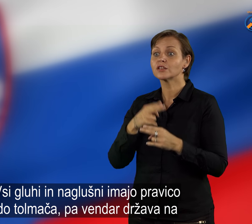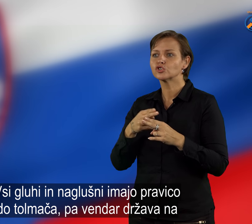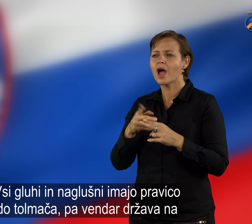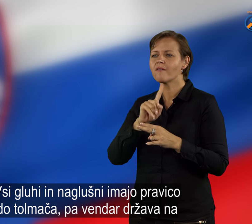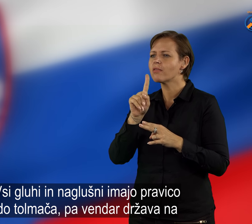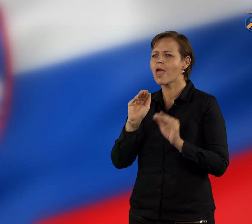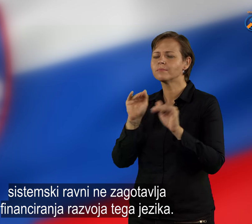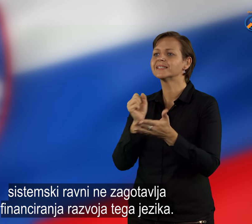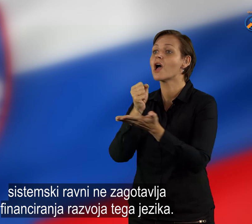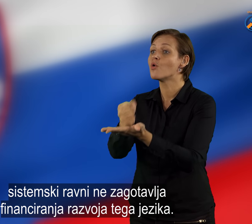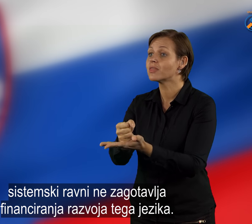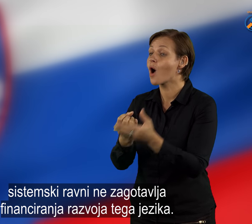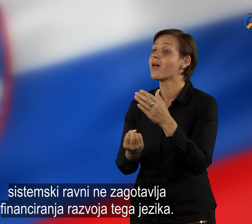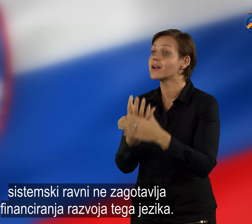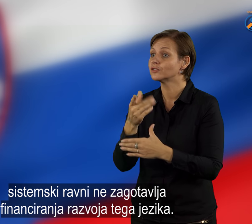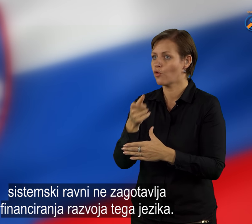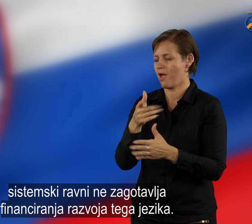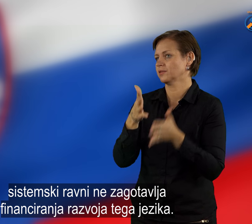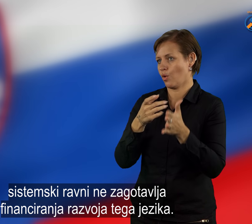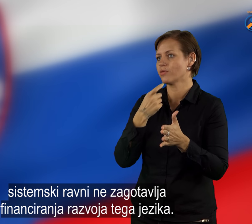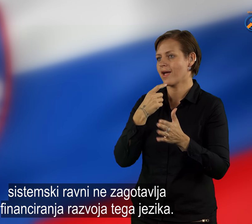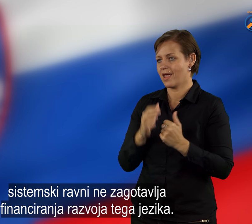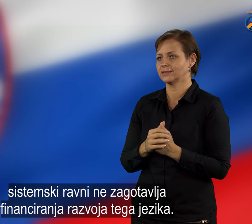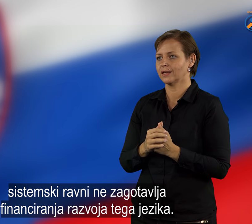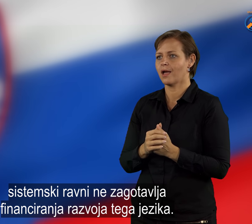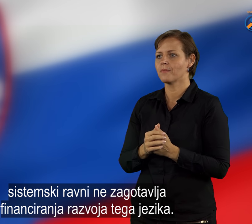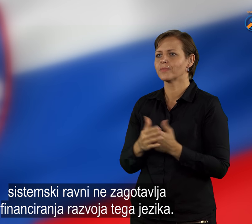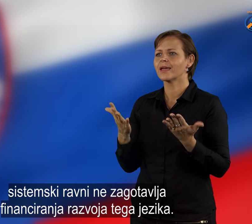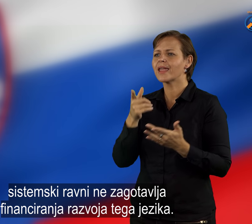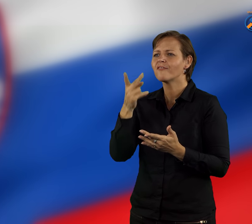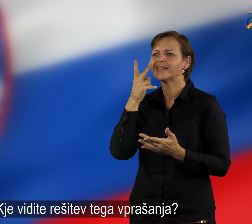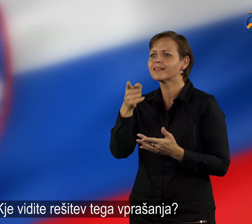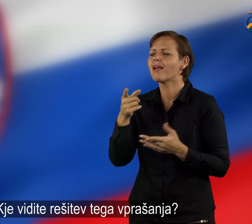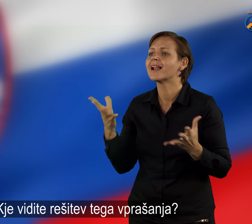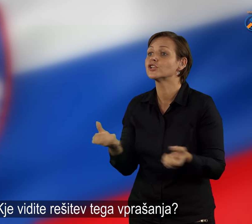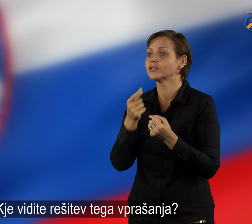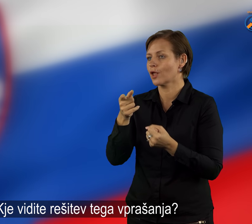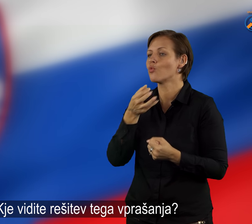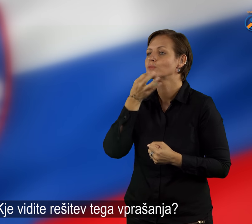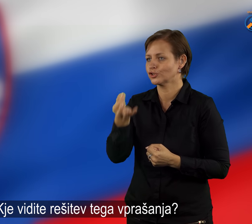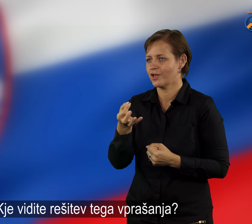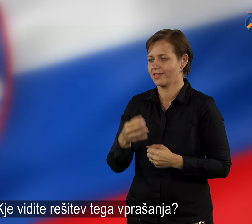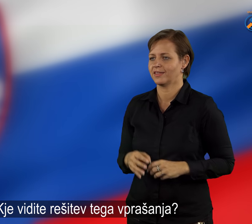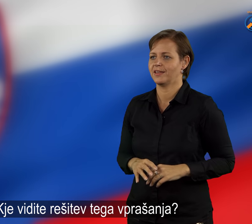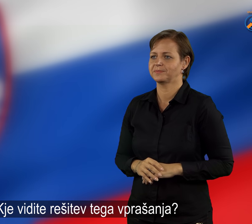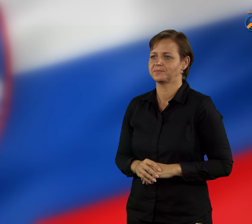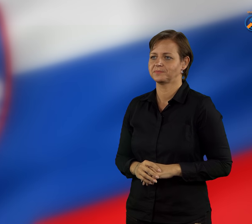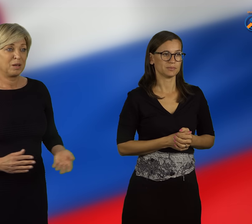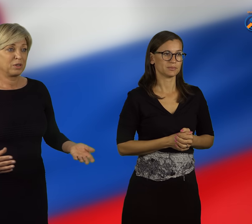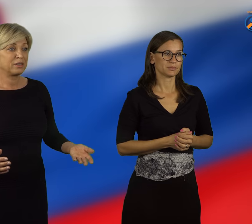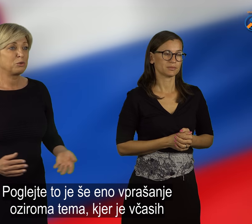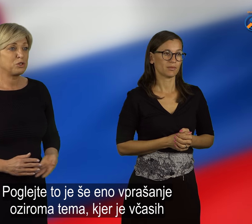vendar država na sistemski ravni ne zagotavlja financiranja razvoja tega jezika. Kje vidite rešitev tega vprašanja?